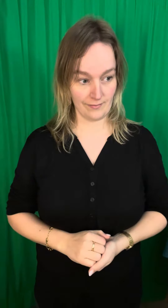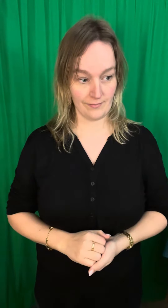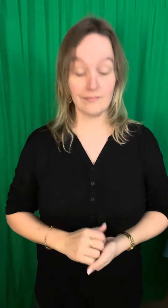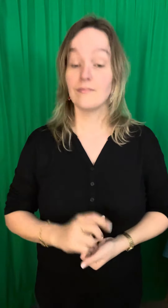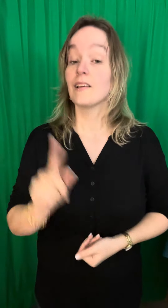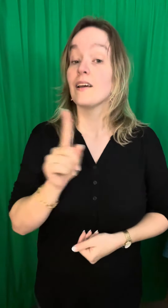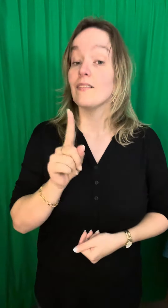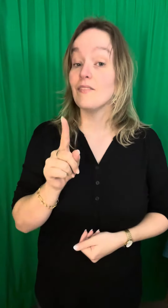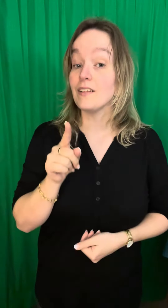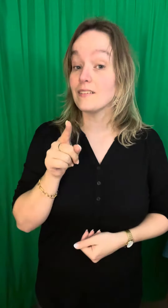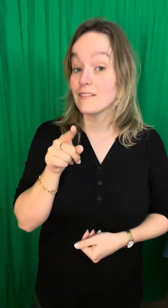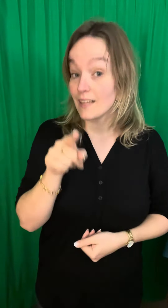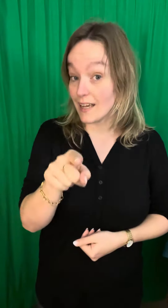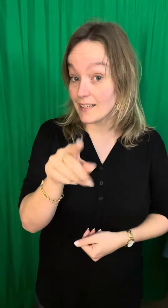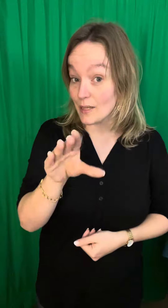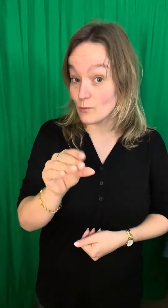Wat ga jij doen?